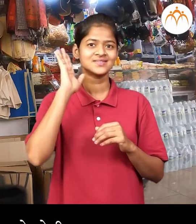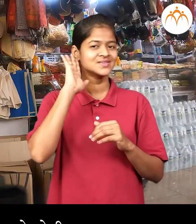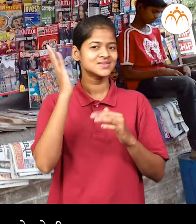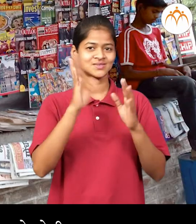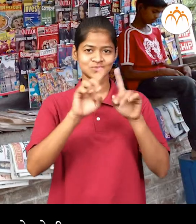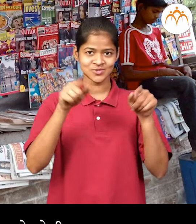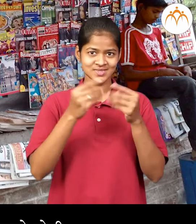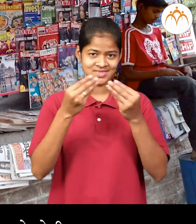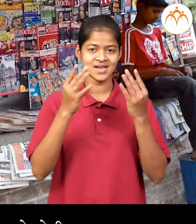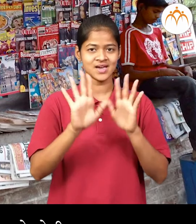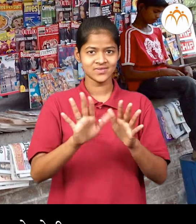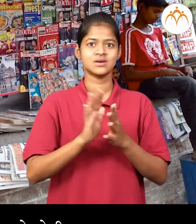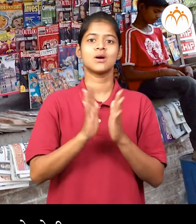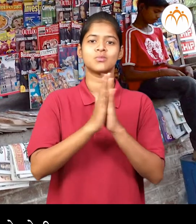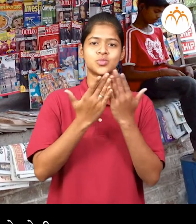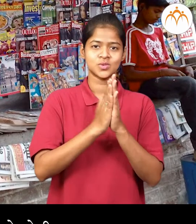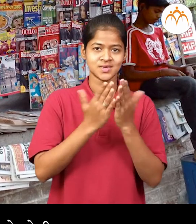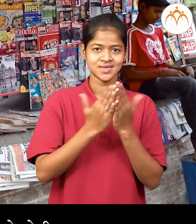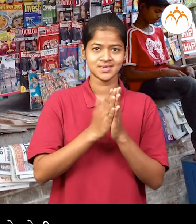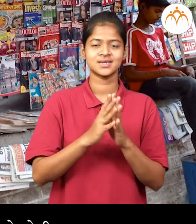वर्तमान पत्रांची दुकान होती